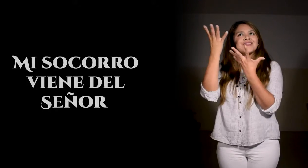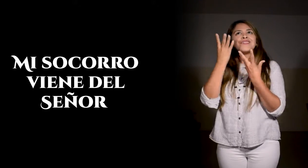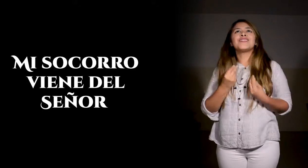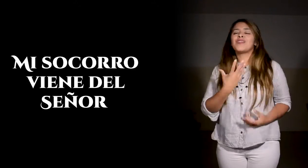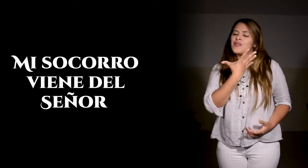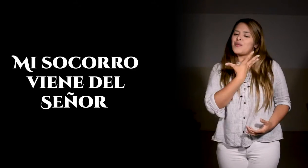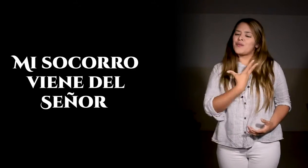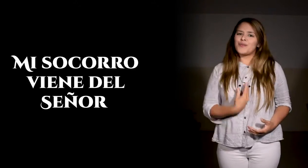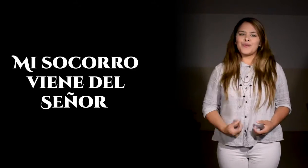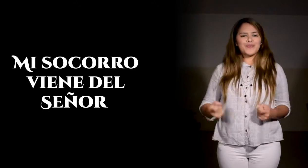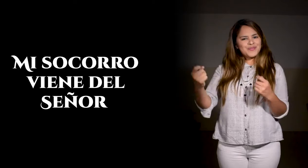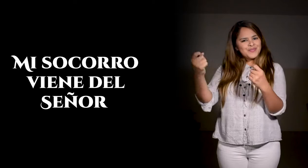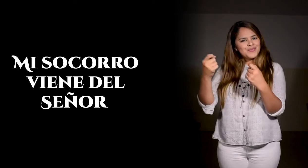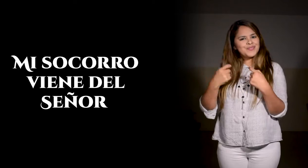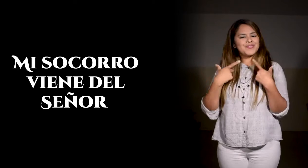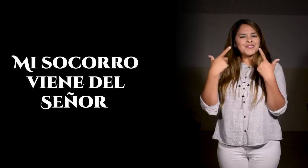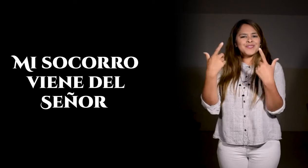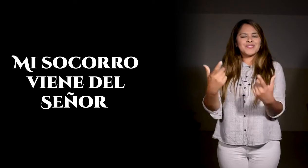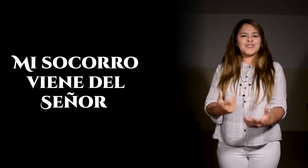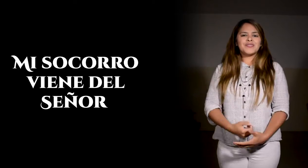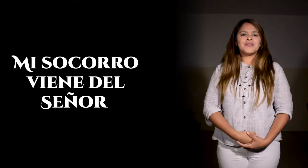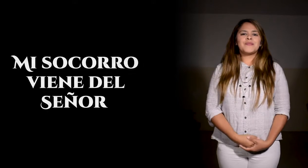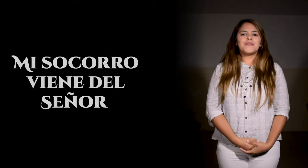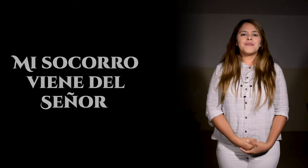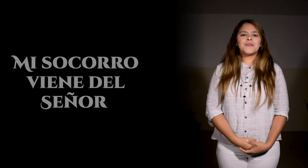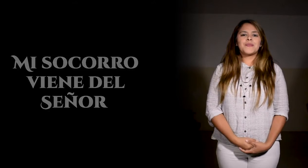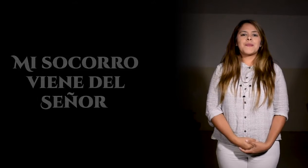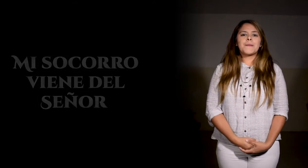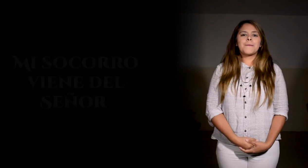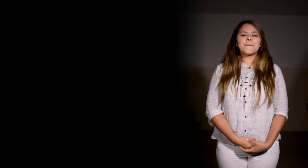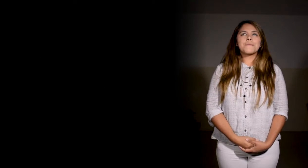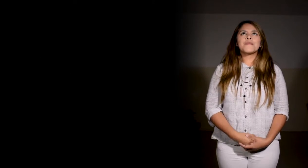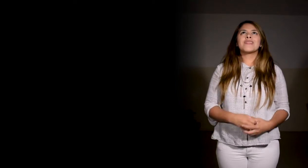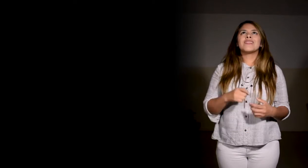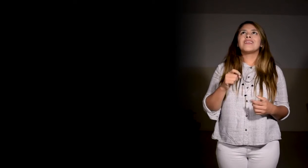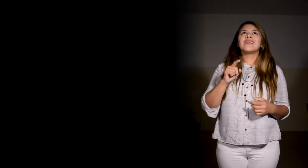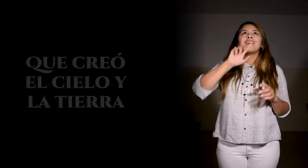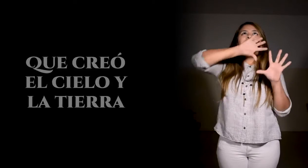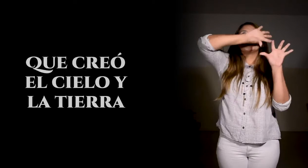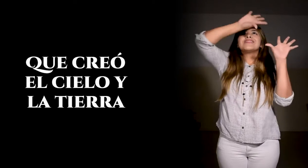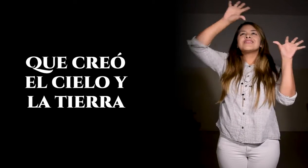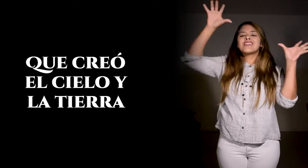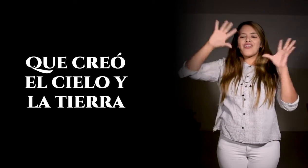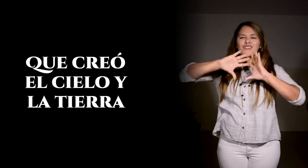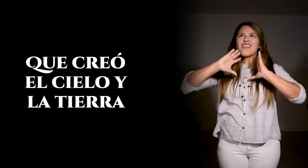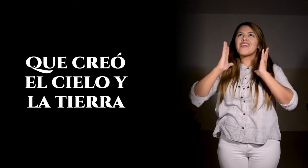socorro viene del Señor, que creó el cielo